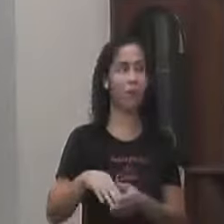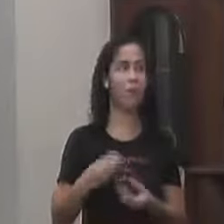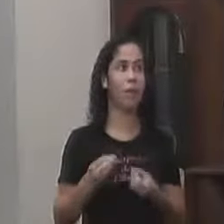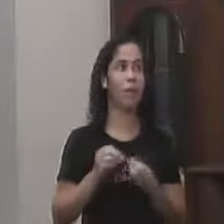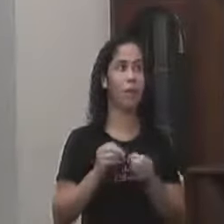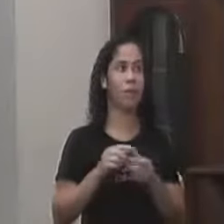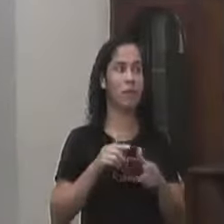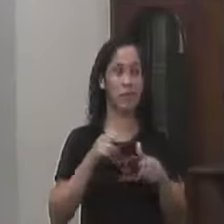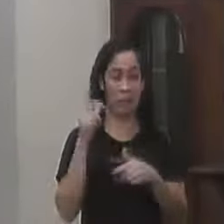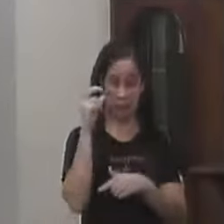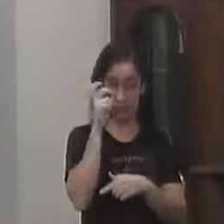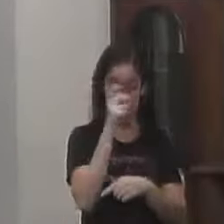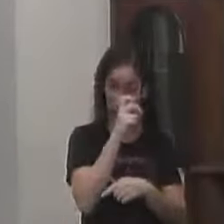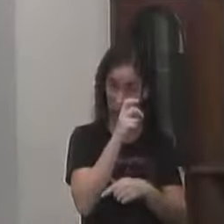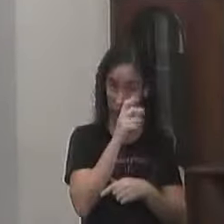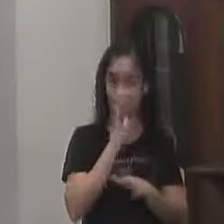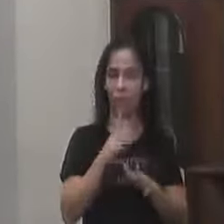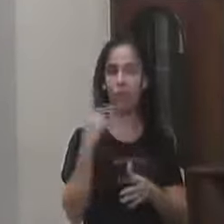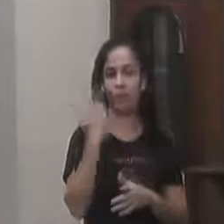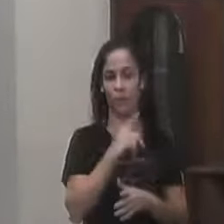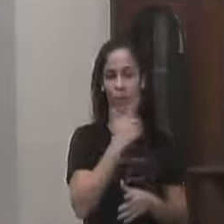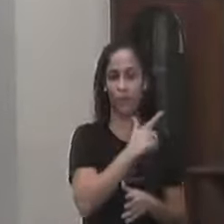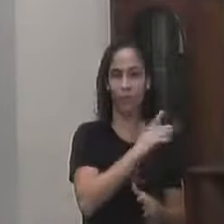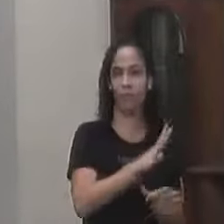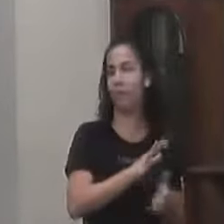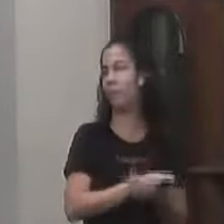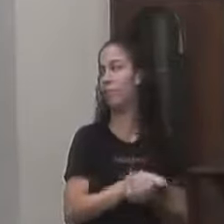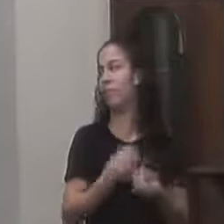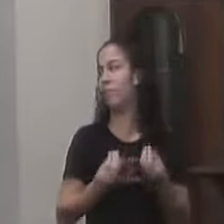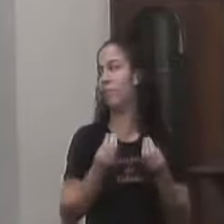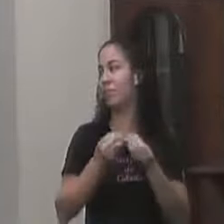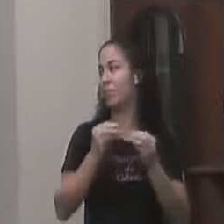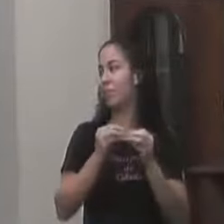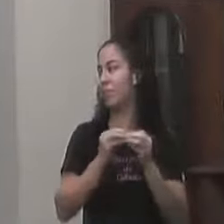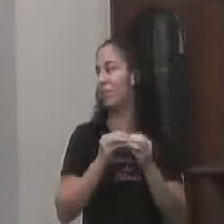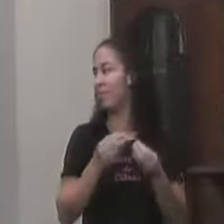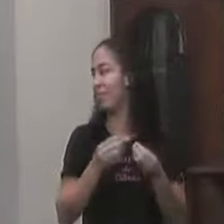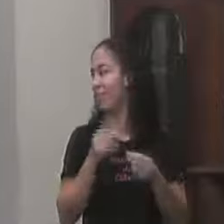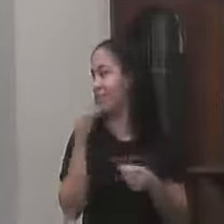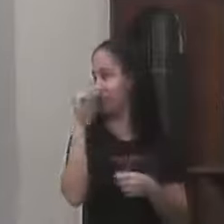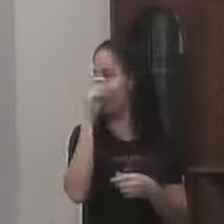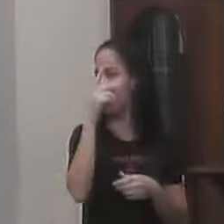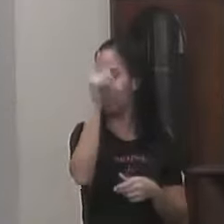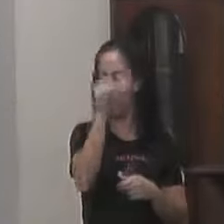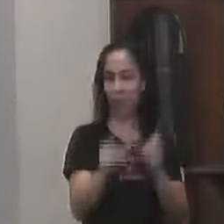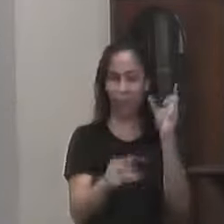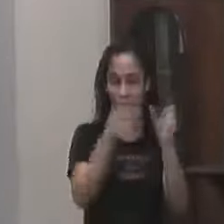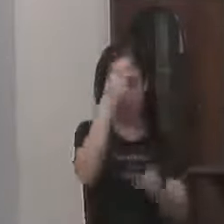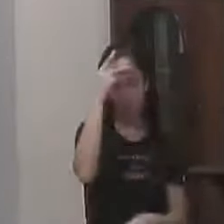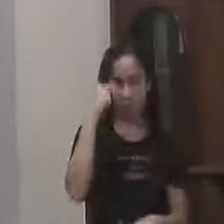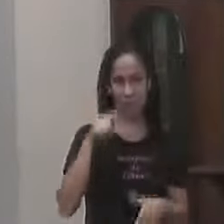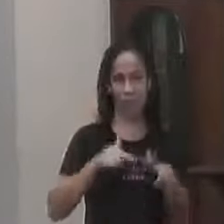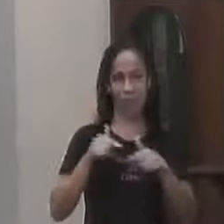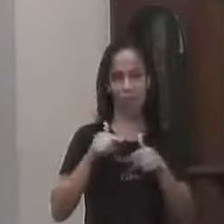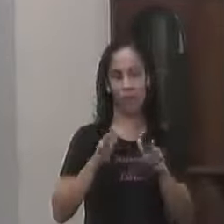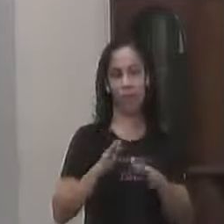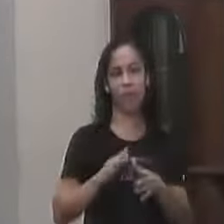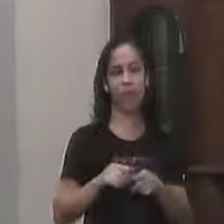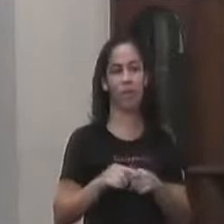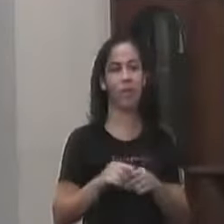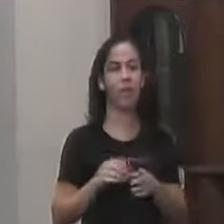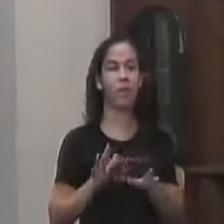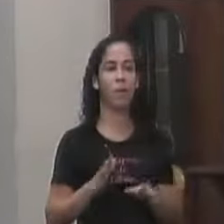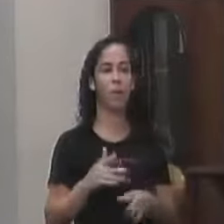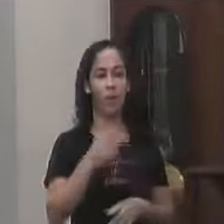pedra Tentando Ao máximo Atender A gente Tem dificuldade Pessoal De material Mas os